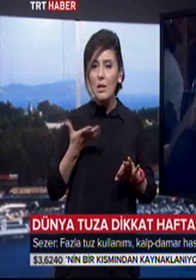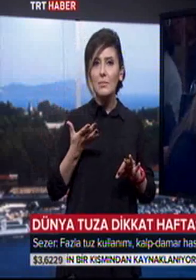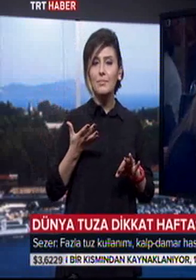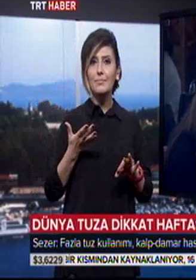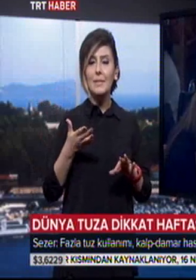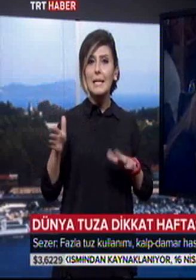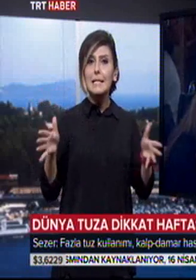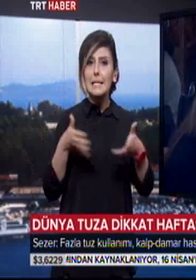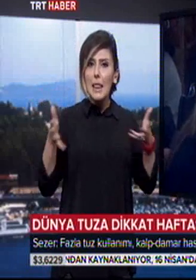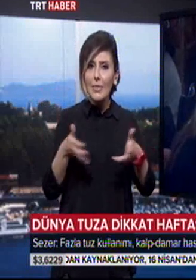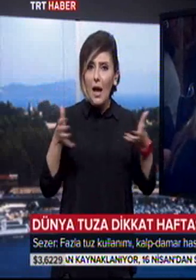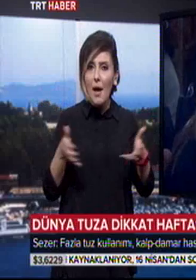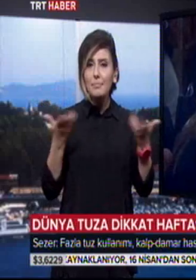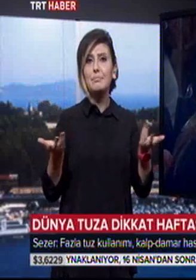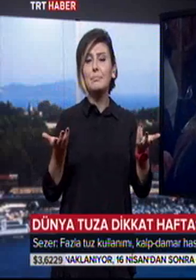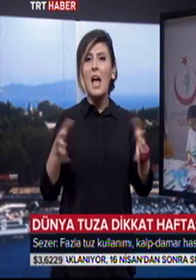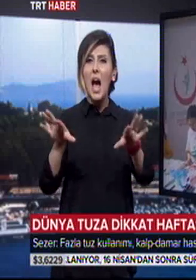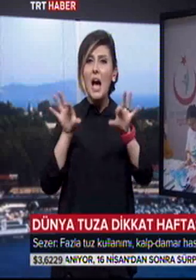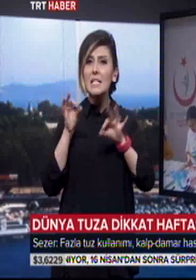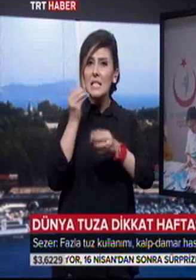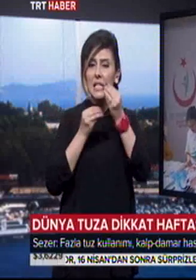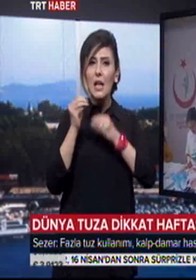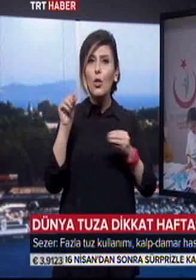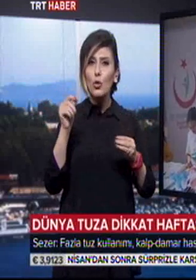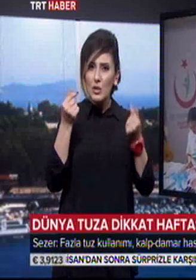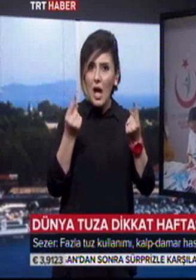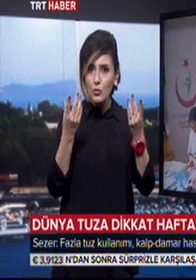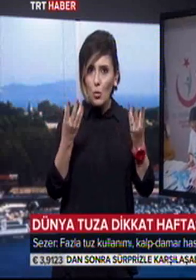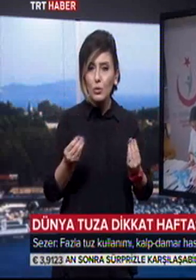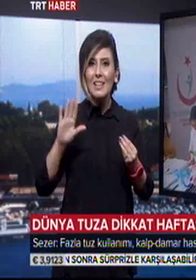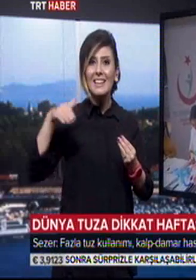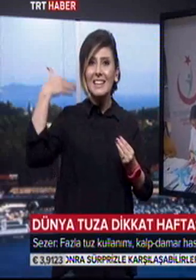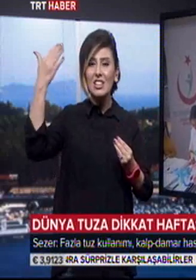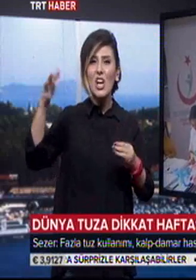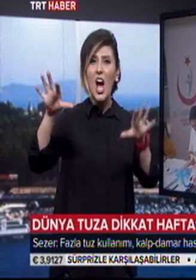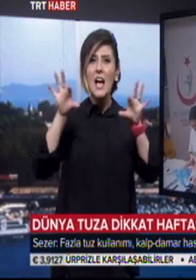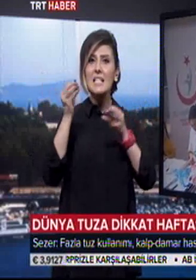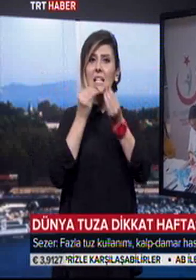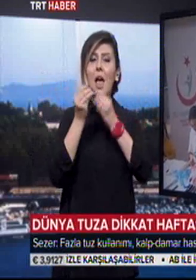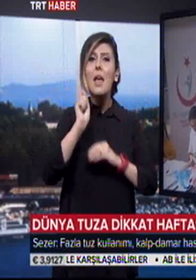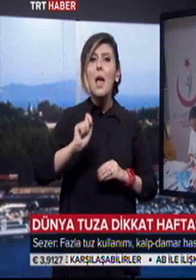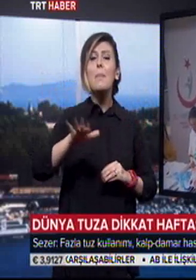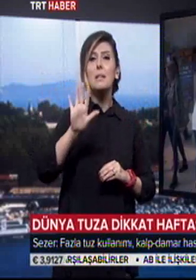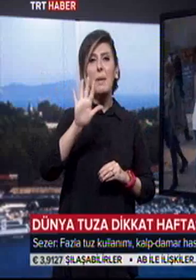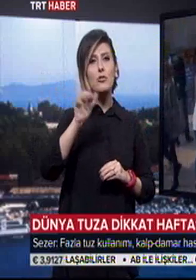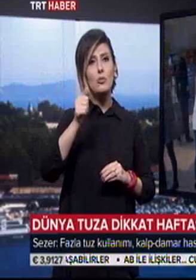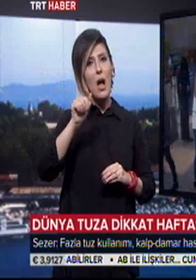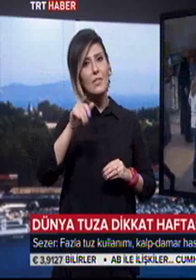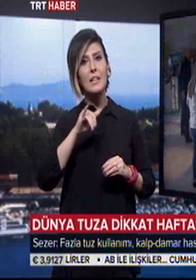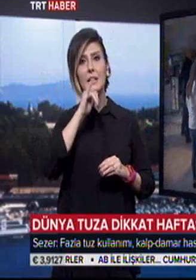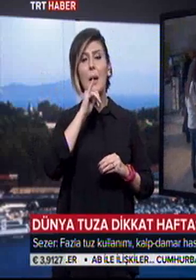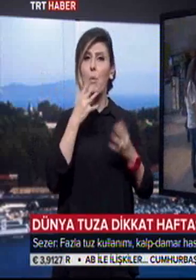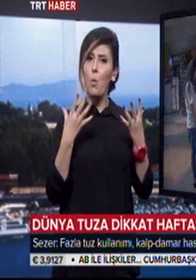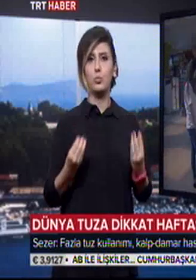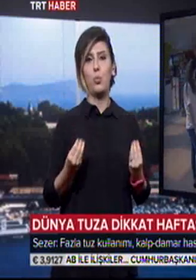salataları ve kendi hazırladığımız hazır gıdarlarda tuz az olursa, dışarıdan fast food yemezsek bu 5-6 gramı tutturabiliyoruz. Sağlık